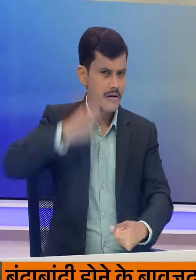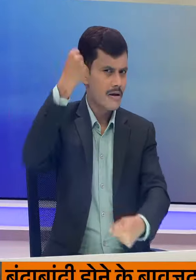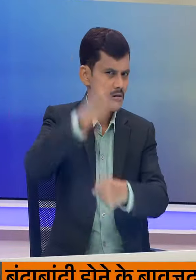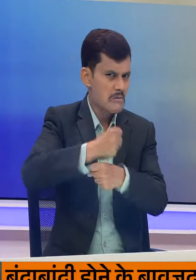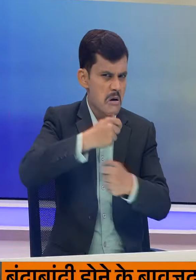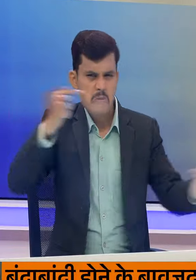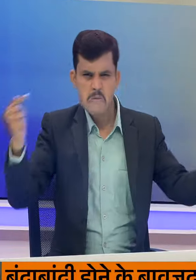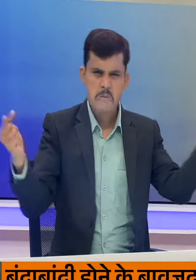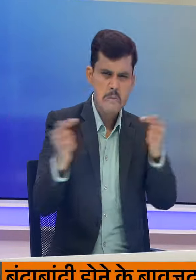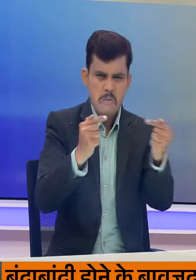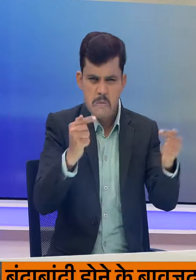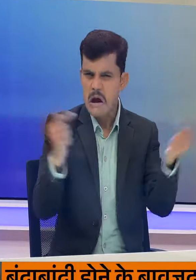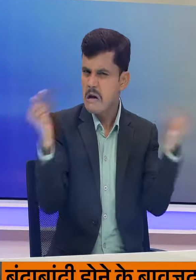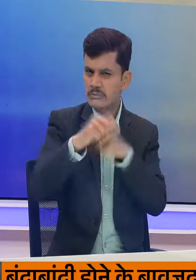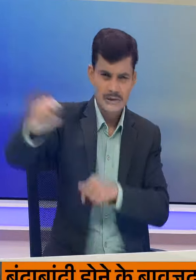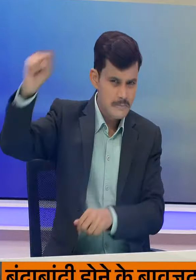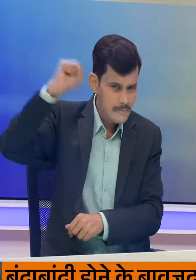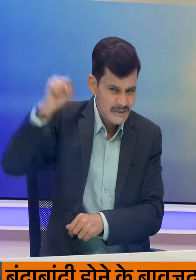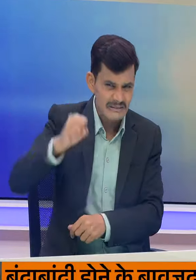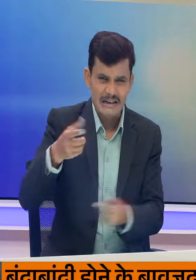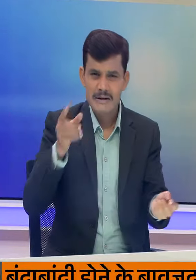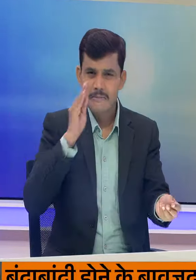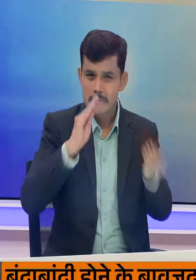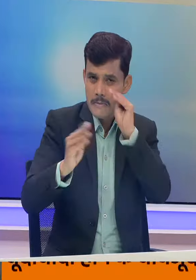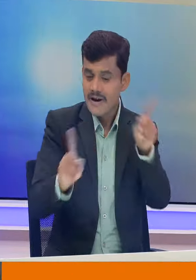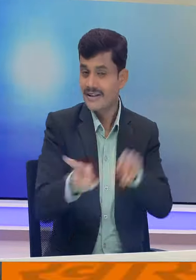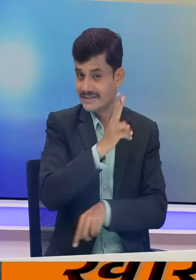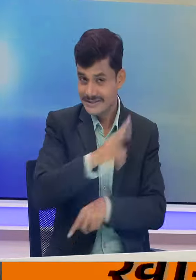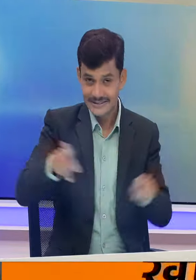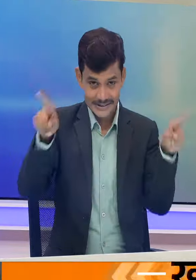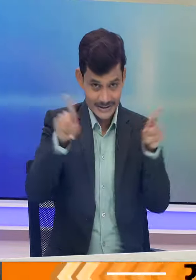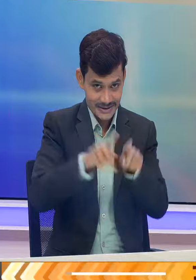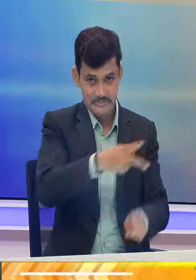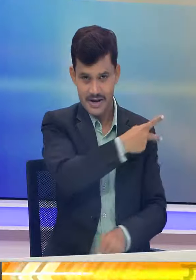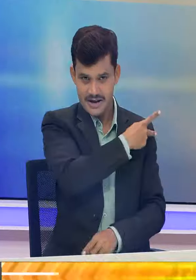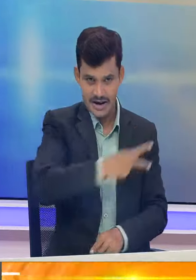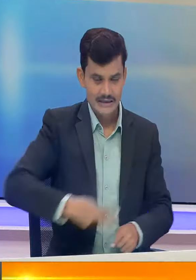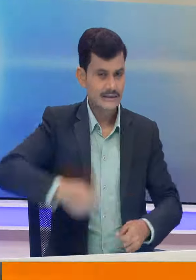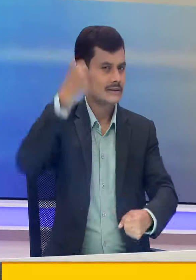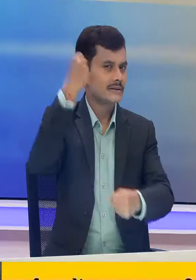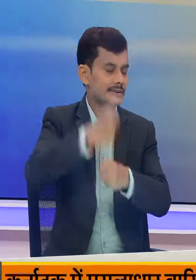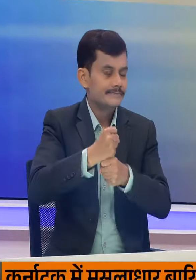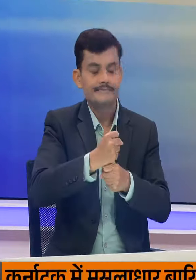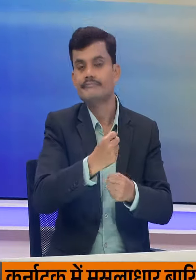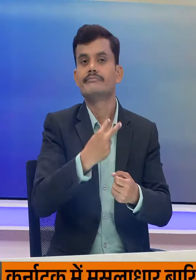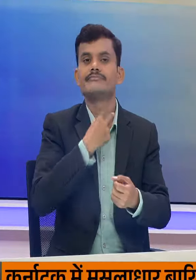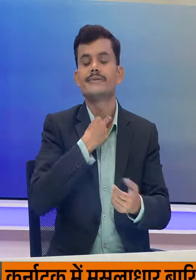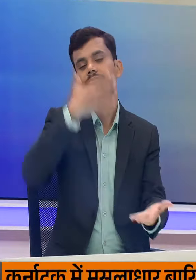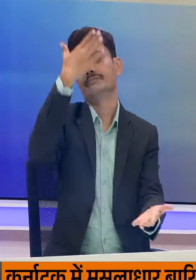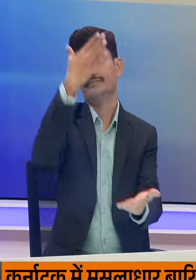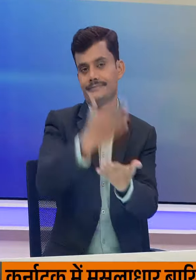तरफा विरोध शुरू हो गया था इसके बाद सरकार ने इस फैसले पर रोक लगा दी है